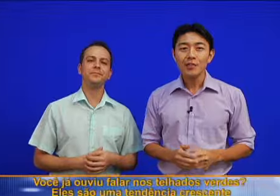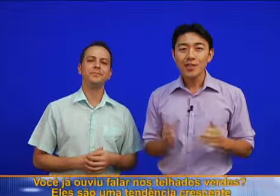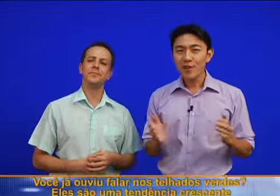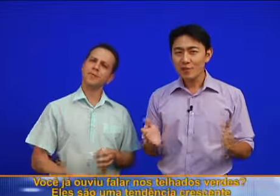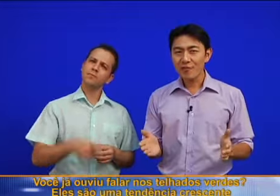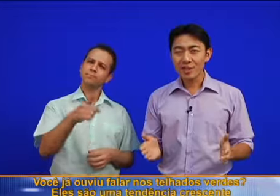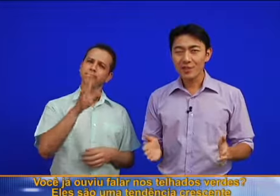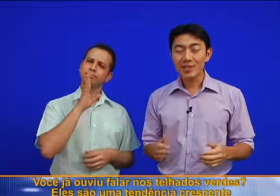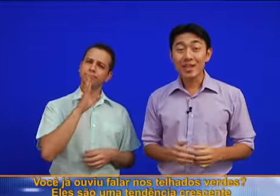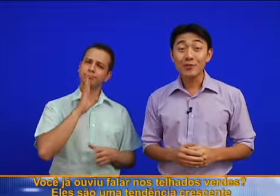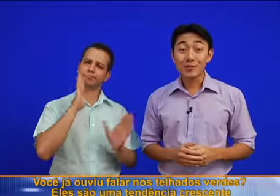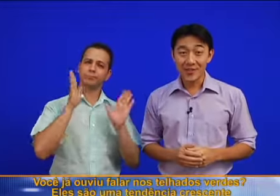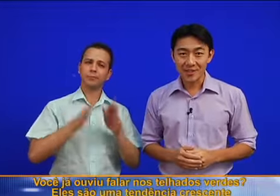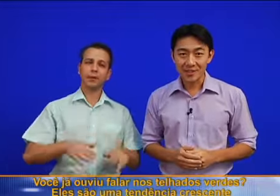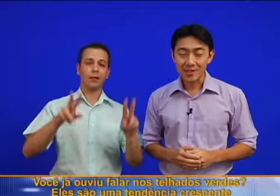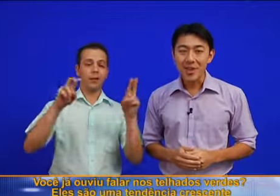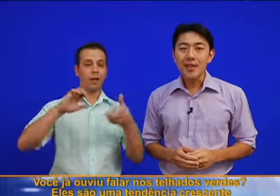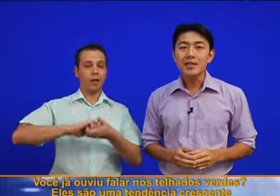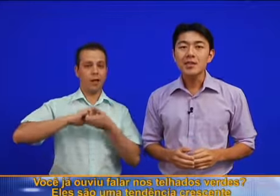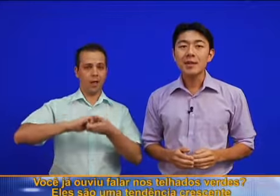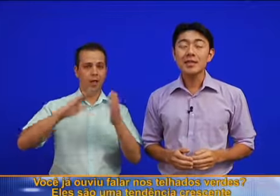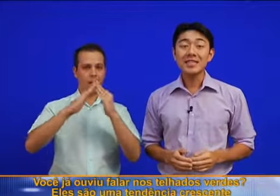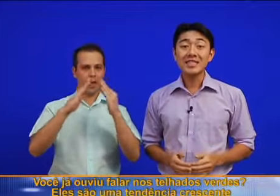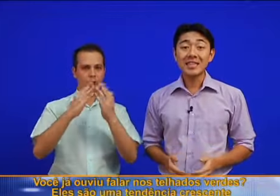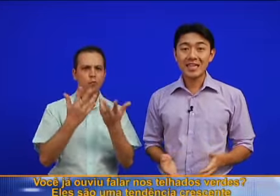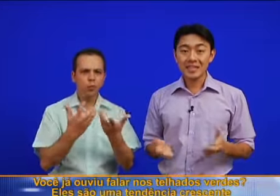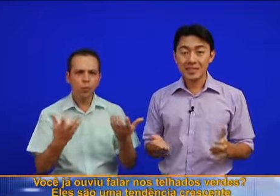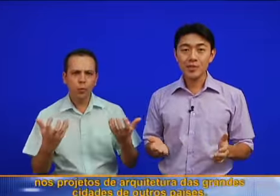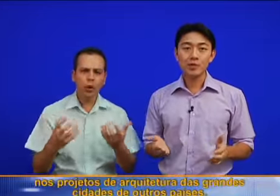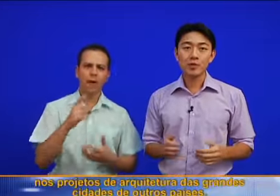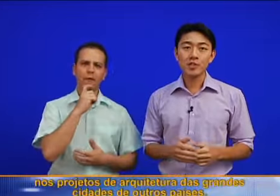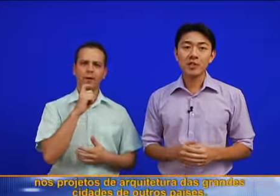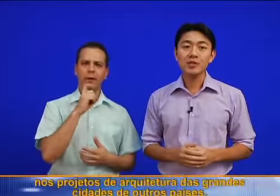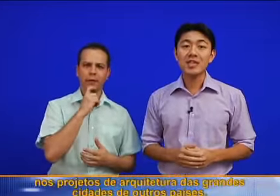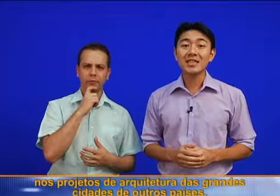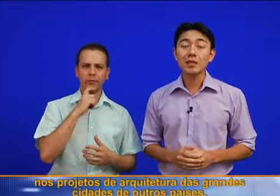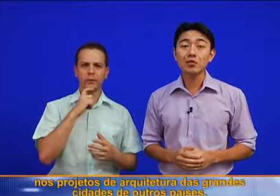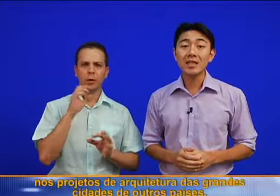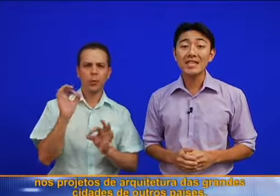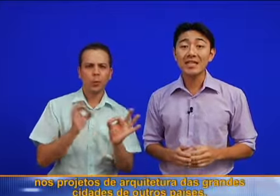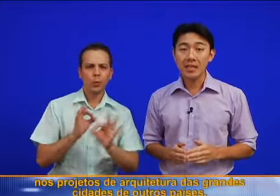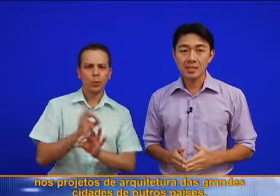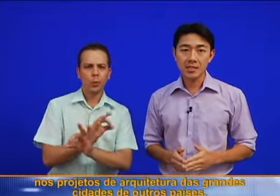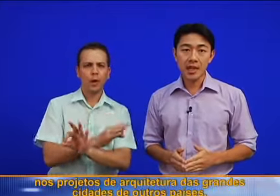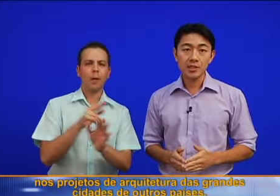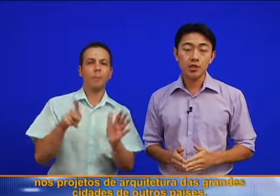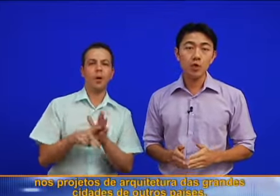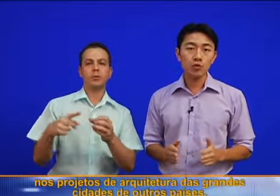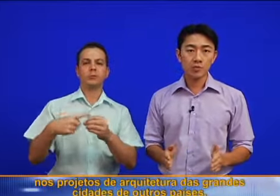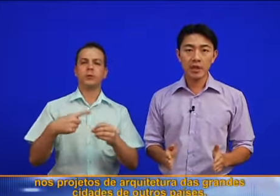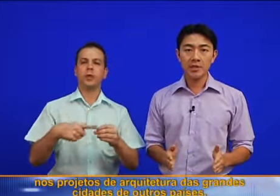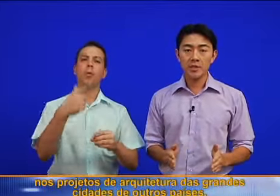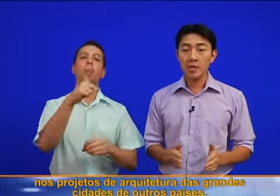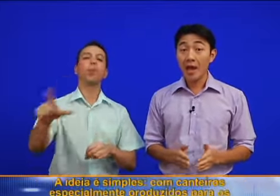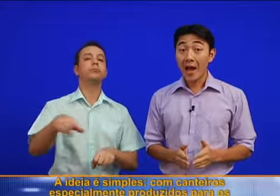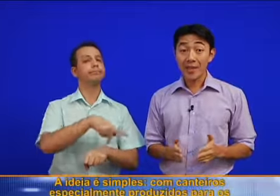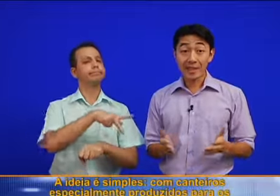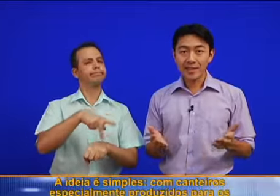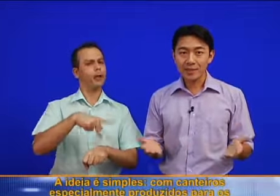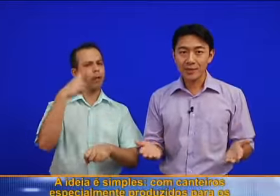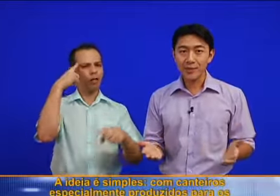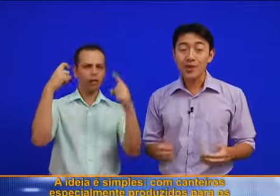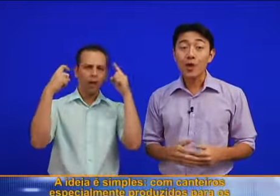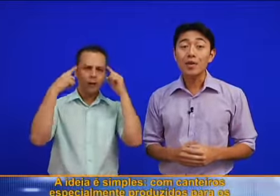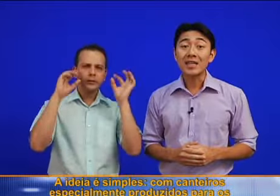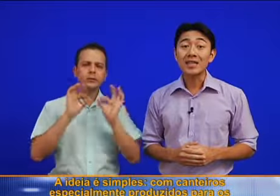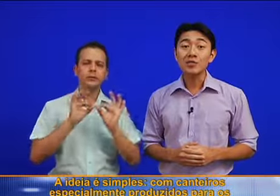Você já ouviu falar nos telhados verdes? Eles são uma tendência crescente nos projetos de arquitetura das grandes cidades de outros países. A